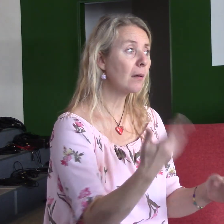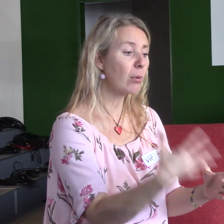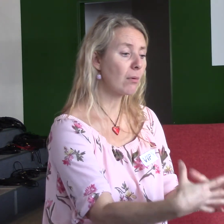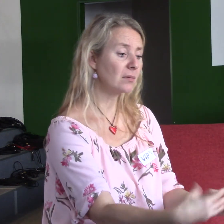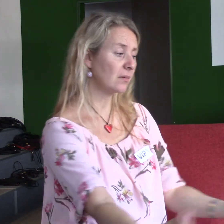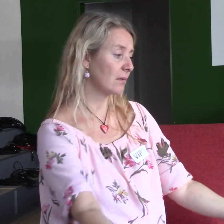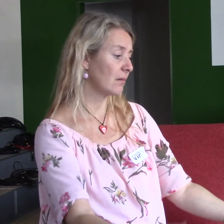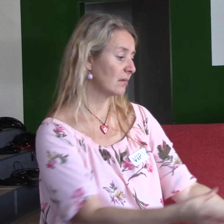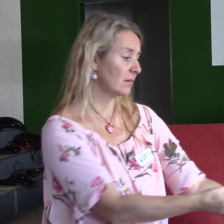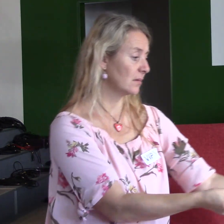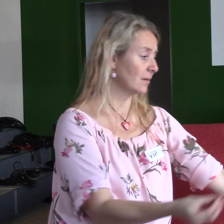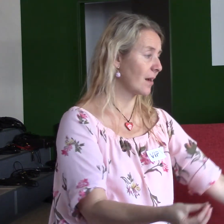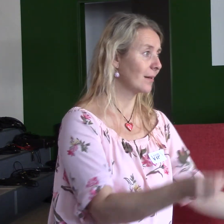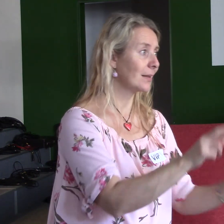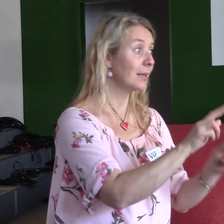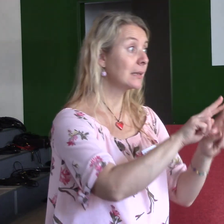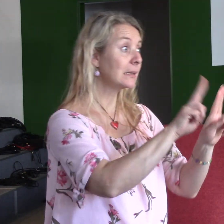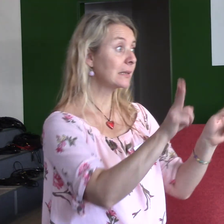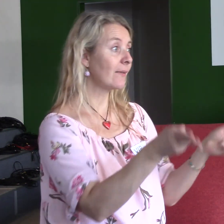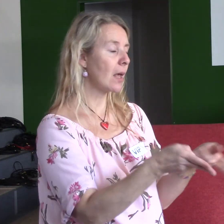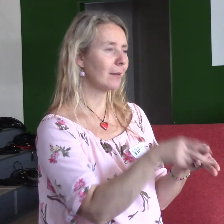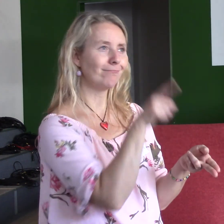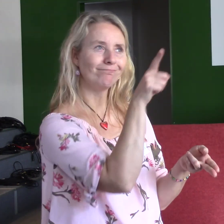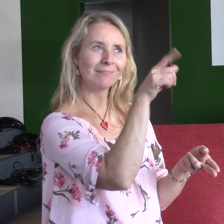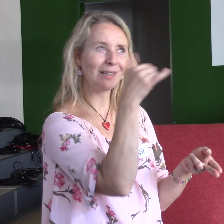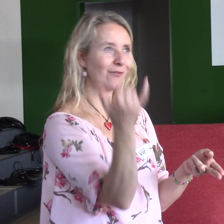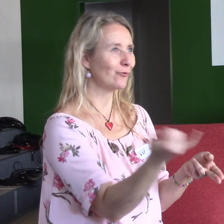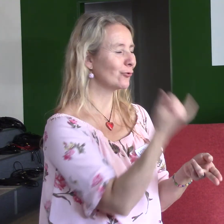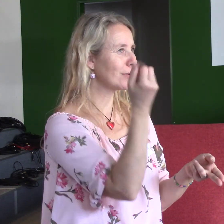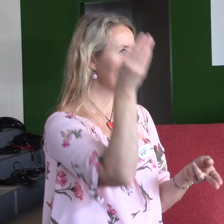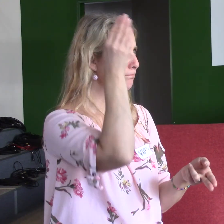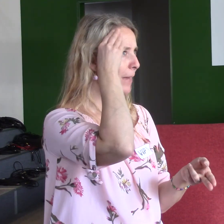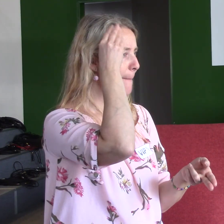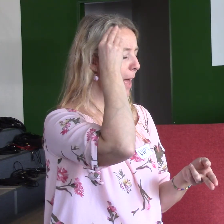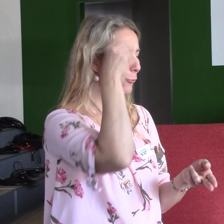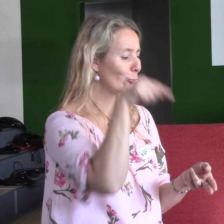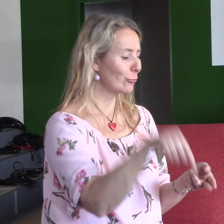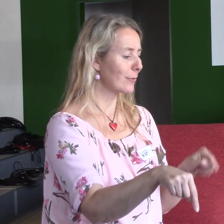světě, ale pořád je máš na mysli a pořád plně máš šanci a naději.